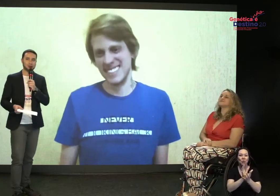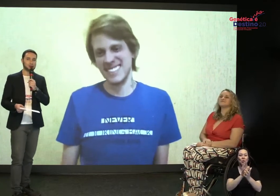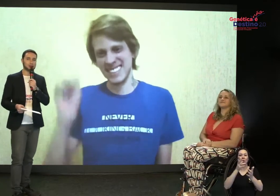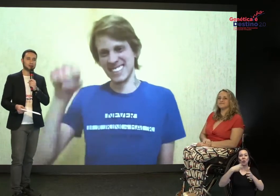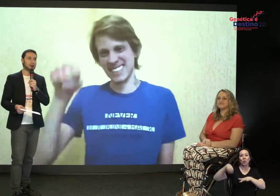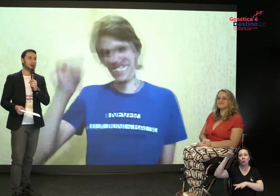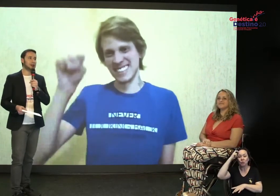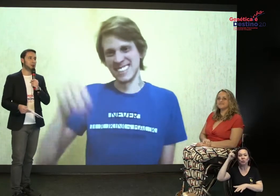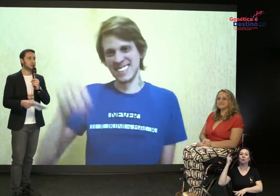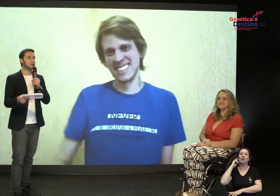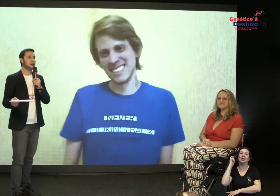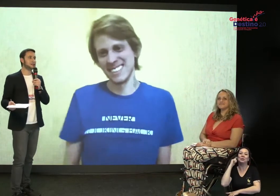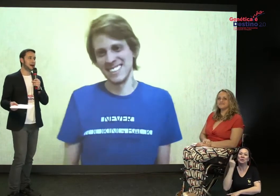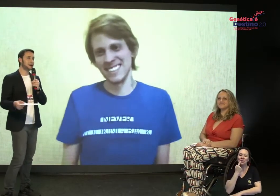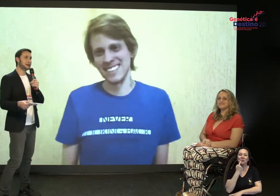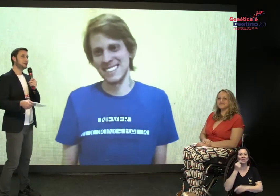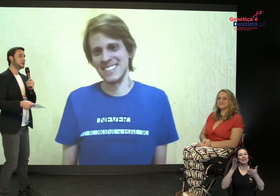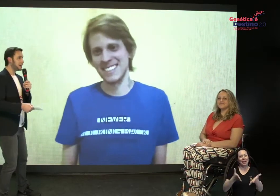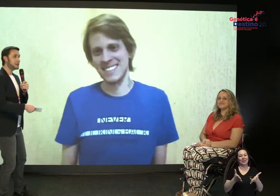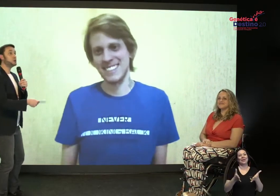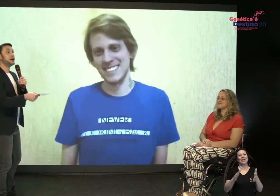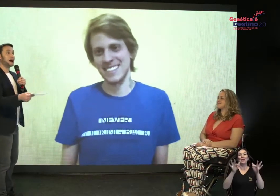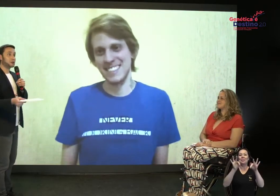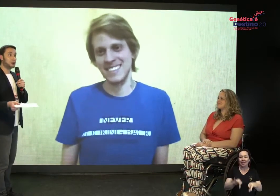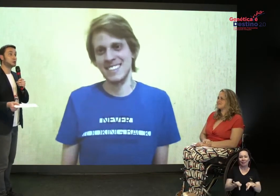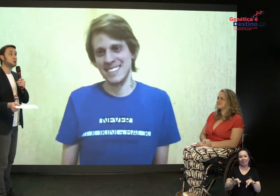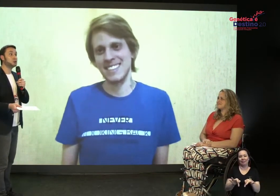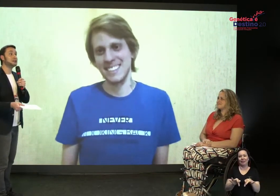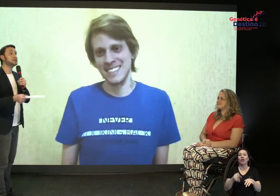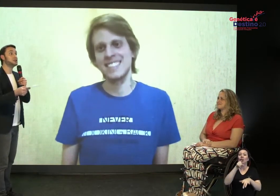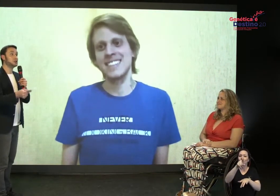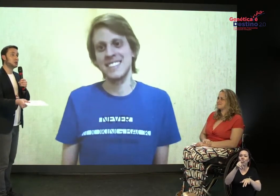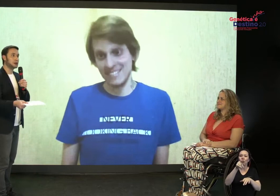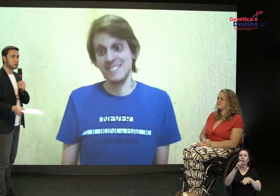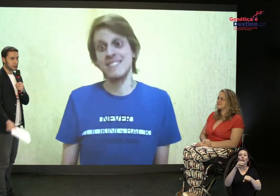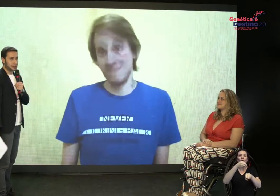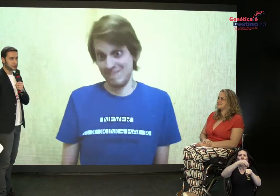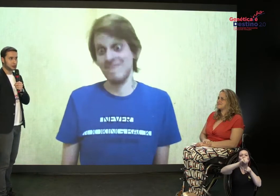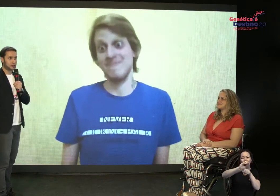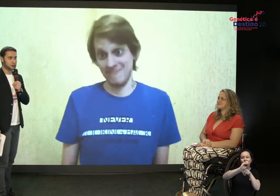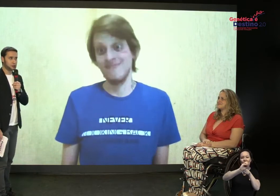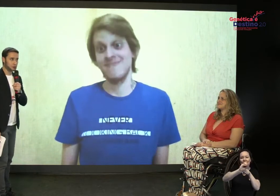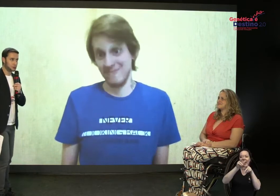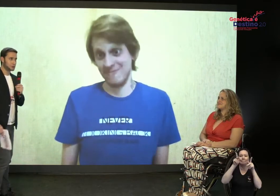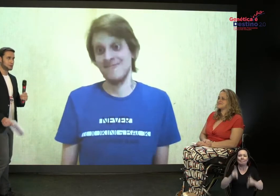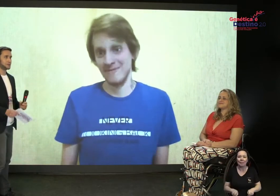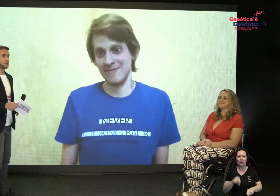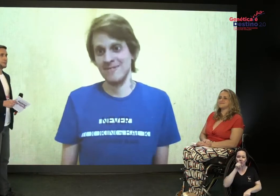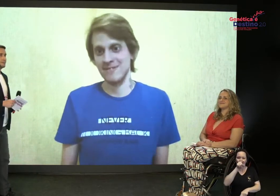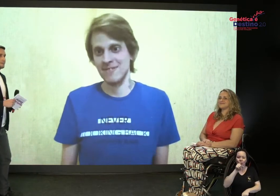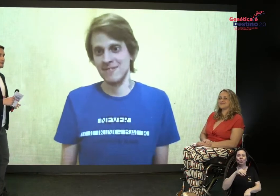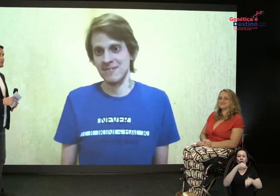deficiência auditiva. E para a gente finalizar, que ele deixe um recado para todo mundo que está assistindo ele no Genética Não É Destino.